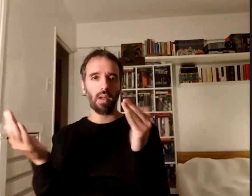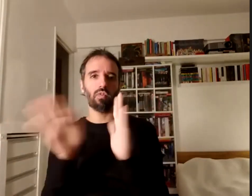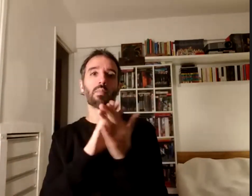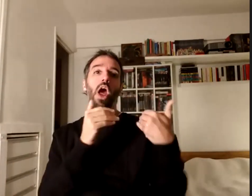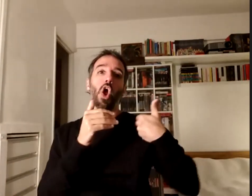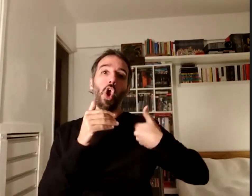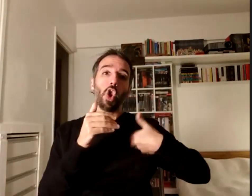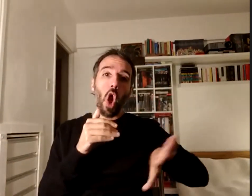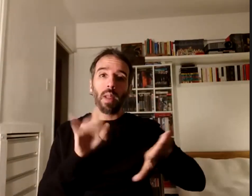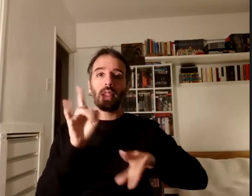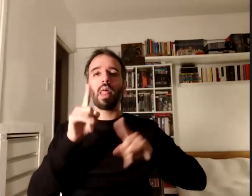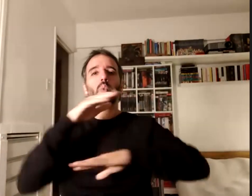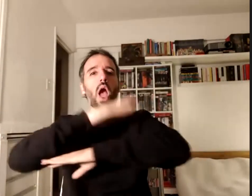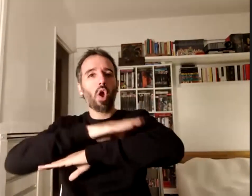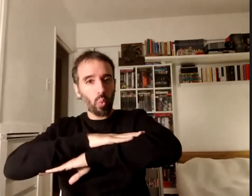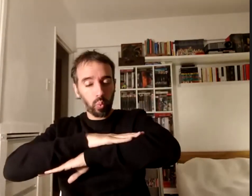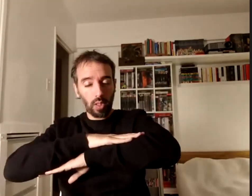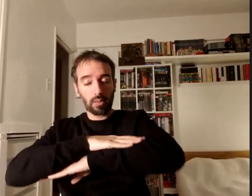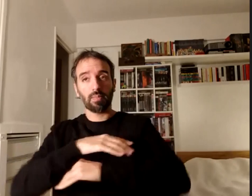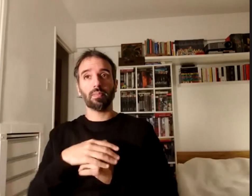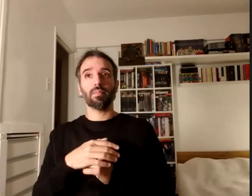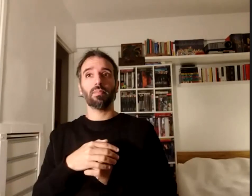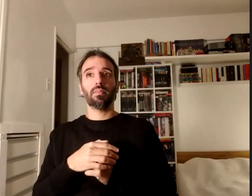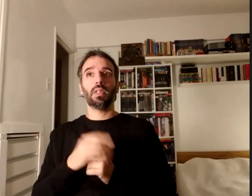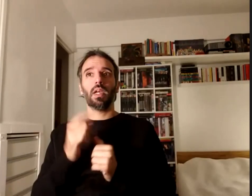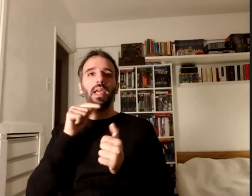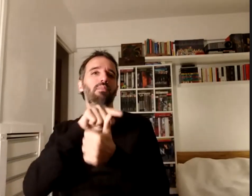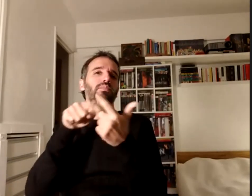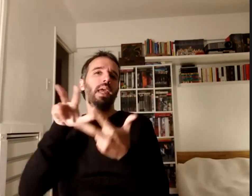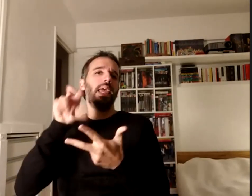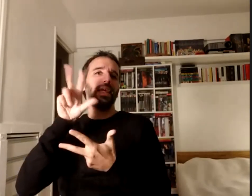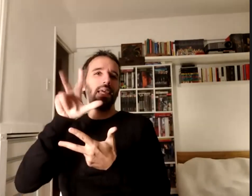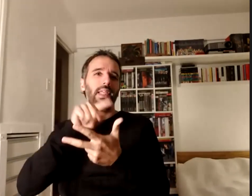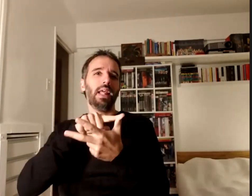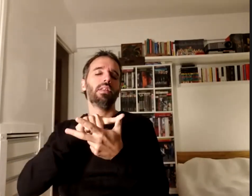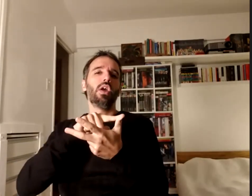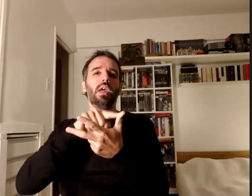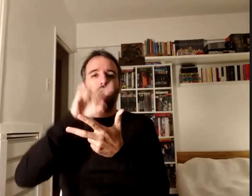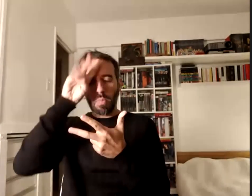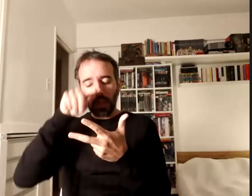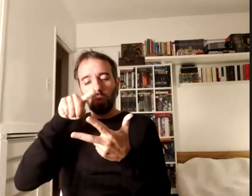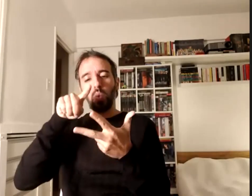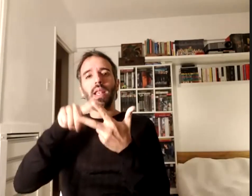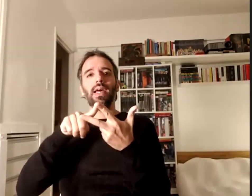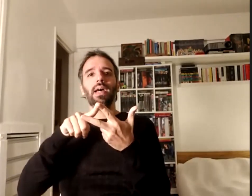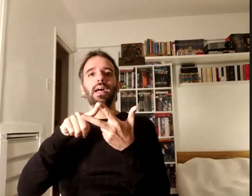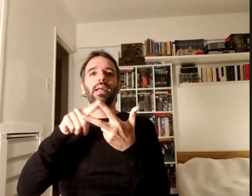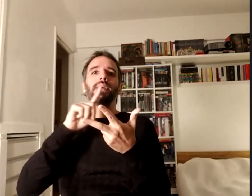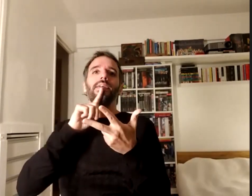conductas ella va a tomar tres que es la homosexualidad el trance y la megalomanía cómo